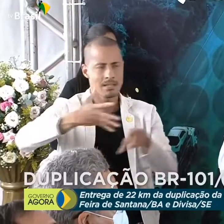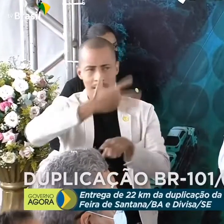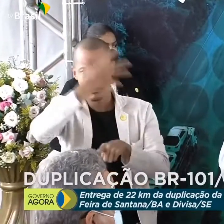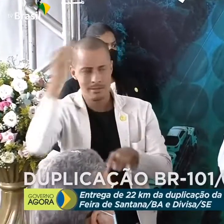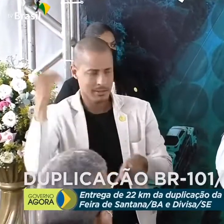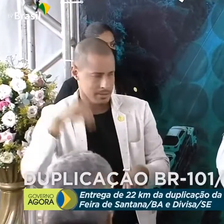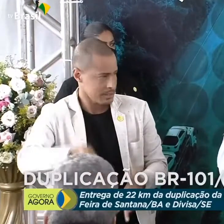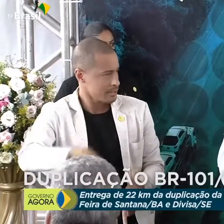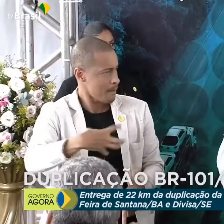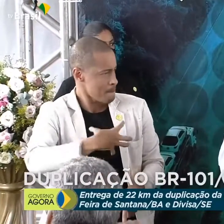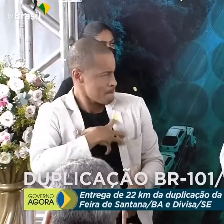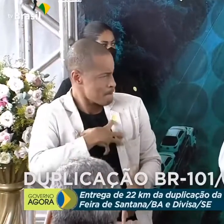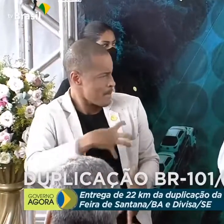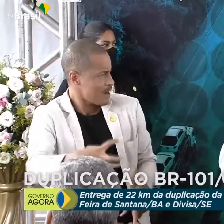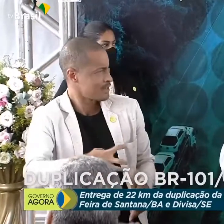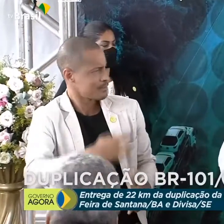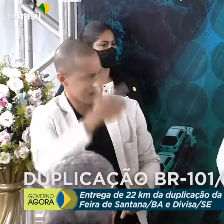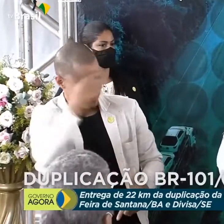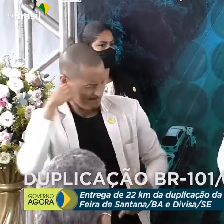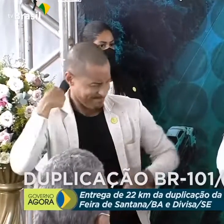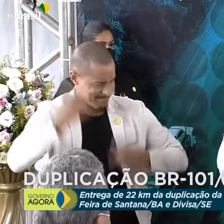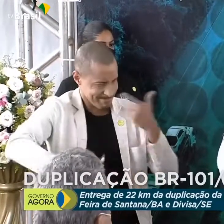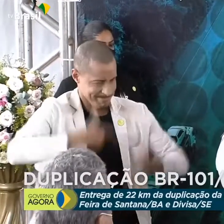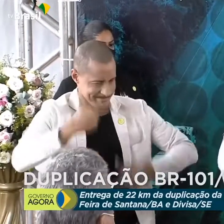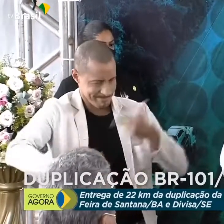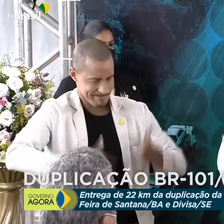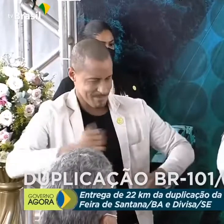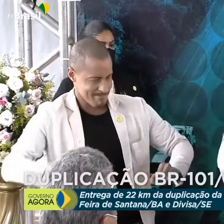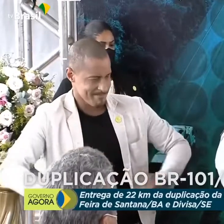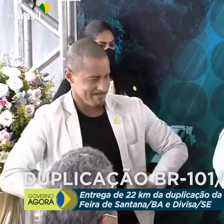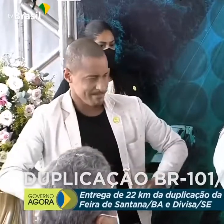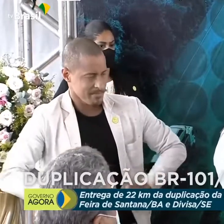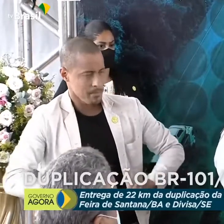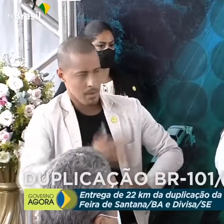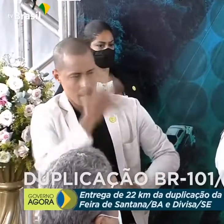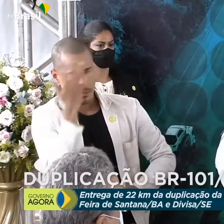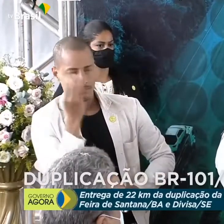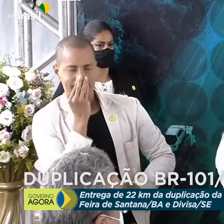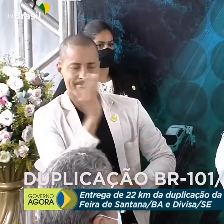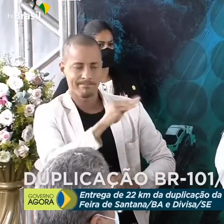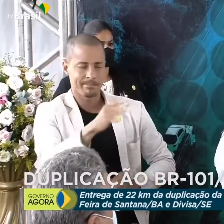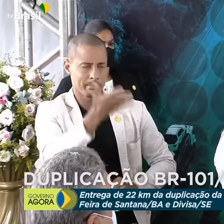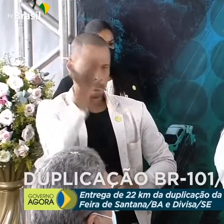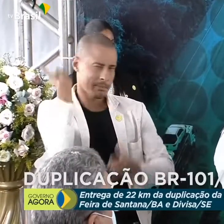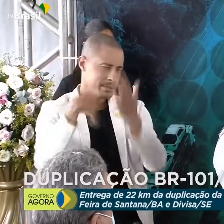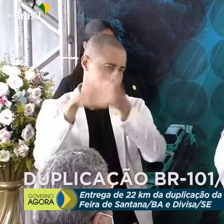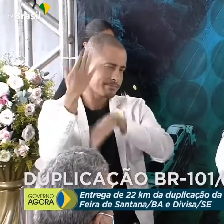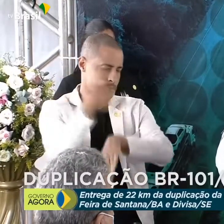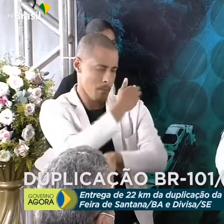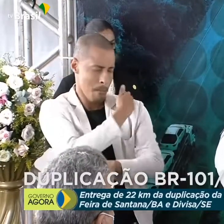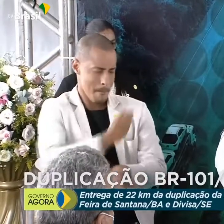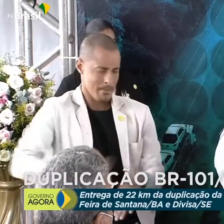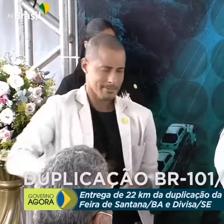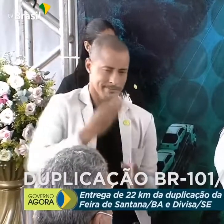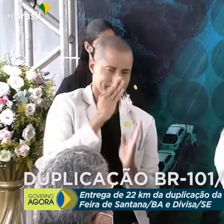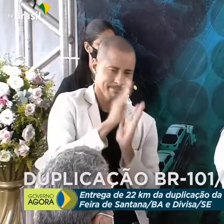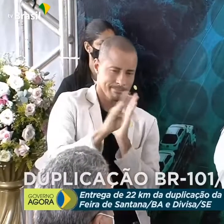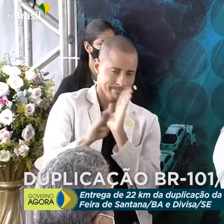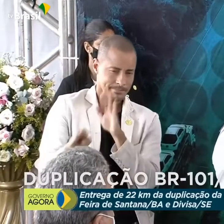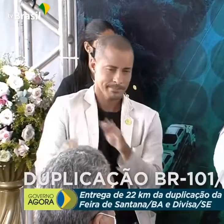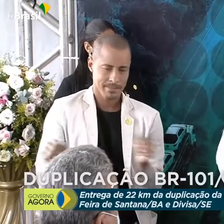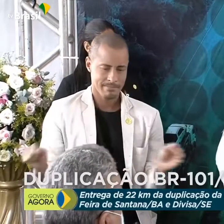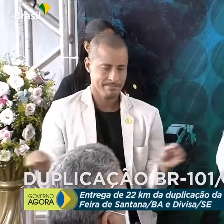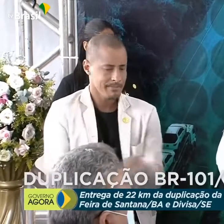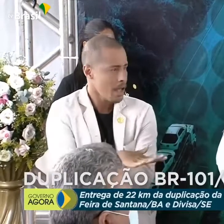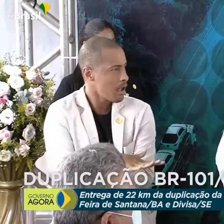dedicou, do seu povo valoroso, sofrido, e que viu o descaso de governos anteriores deixando essa obra inacabada.